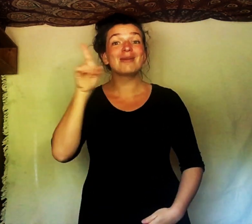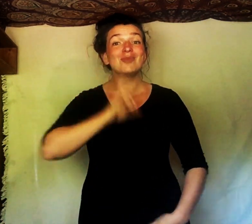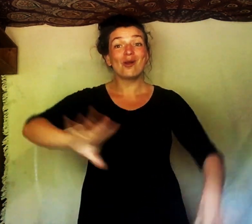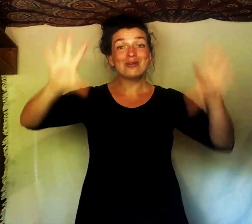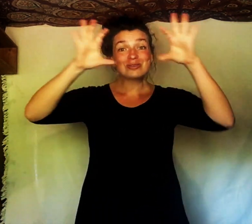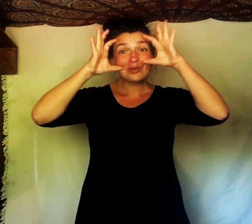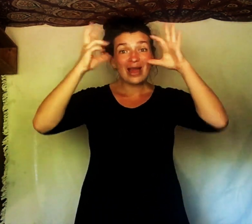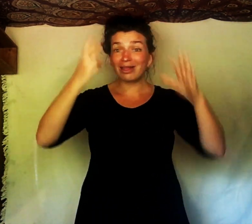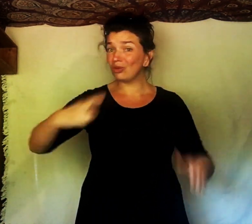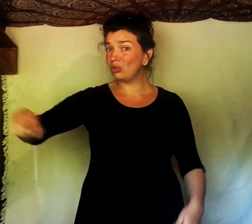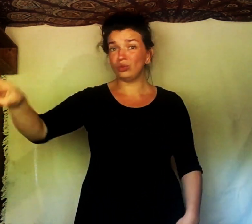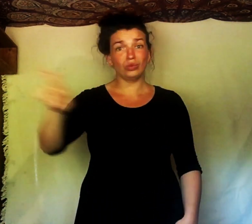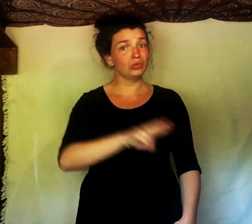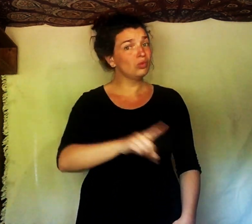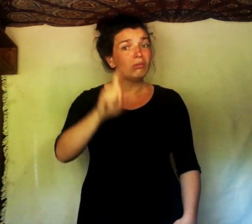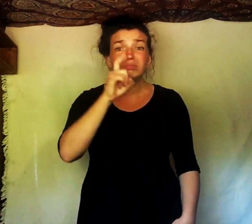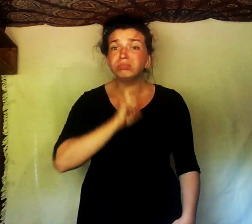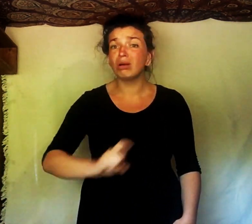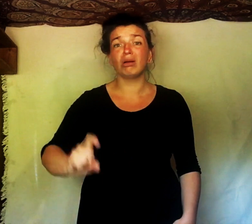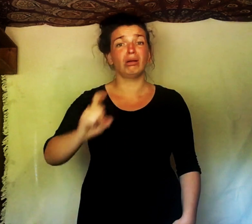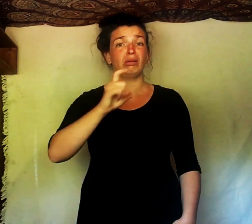« leur maman chouette ne rentra pas.